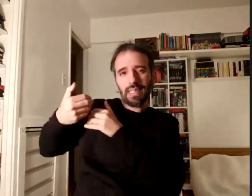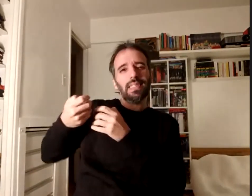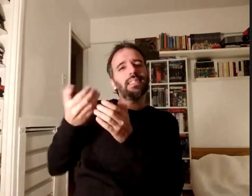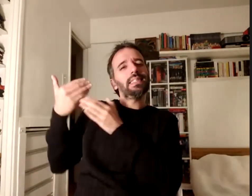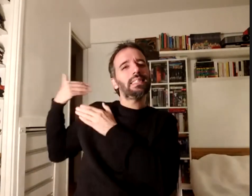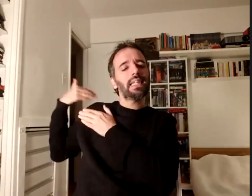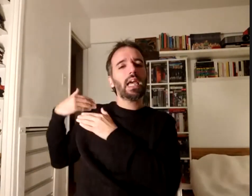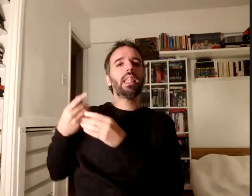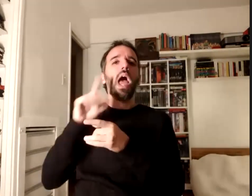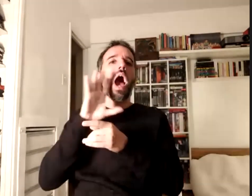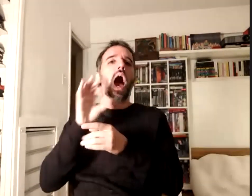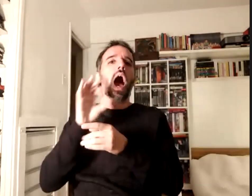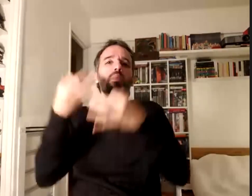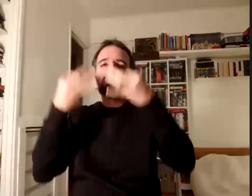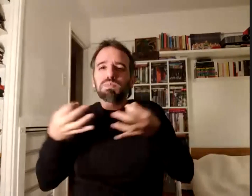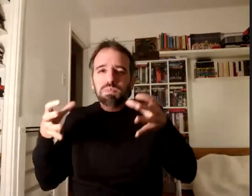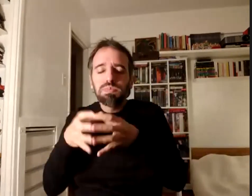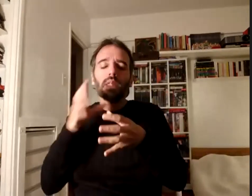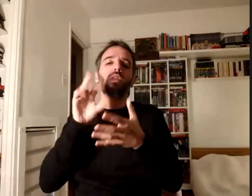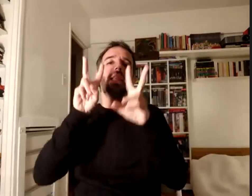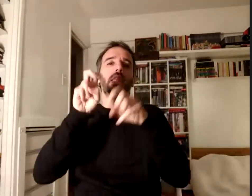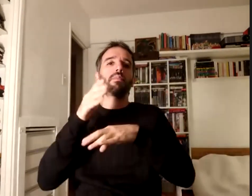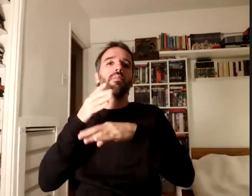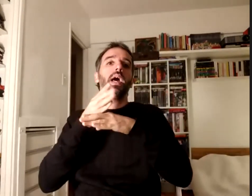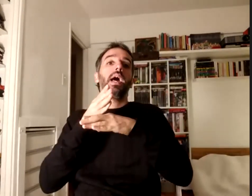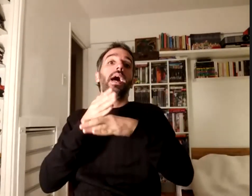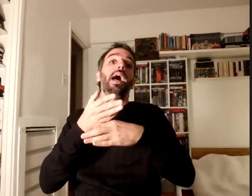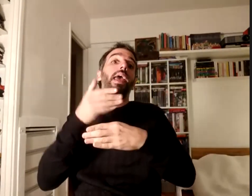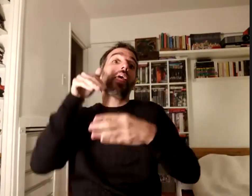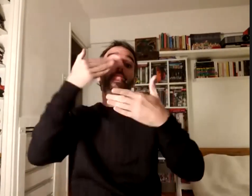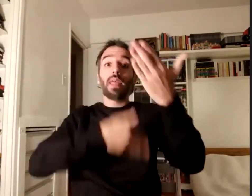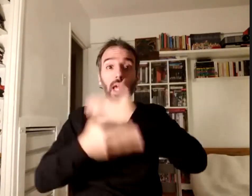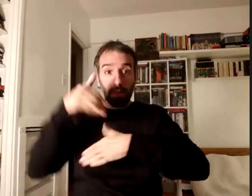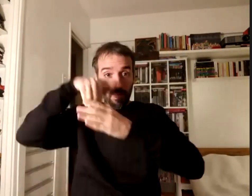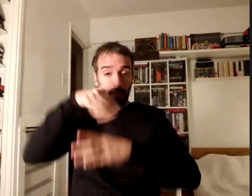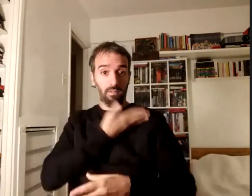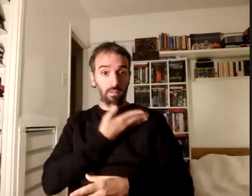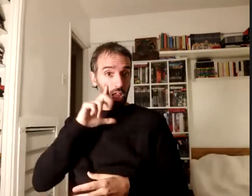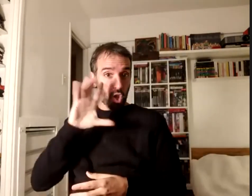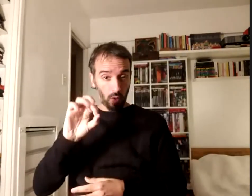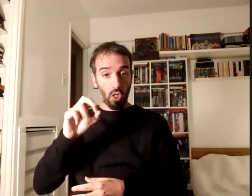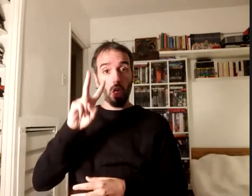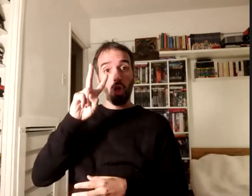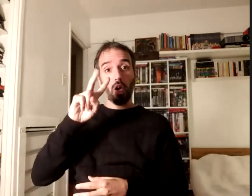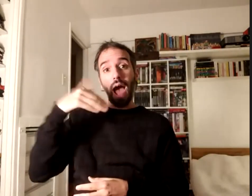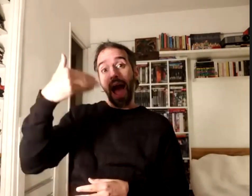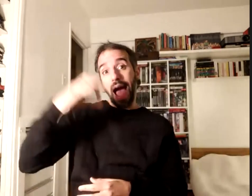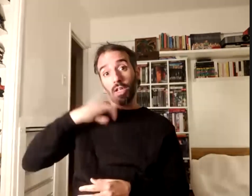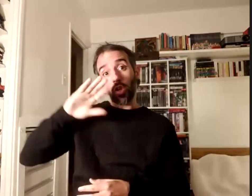específico vinculado con la discapacidad en filo unos años después en 2010 se realiza un trabajo de relevamiento